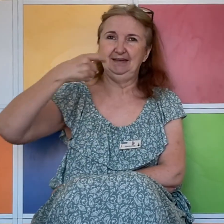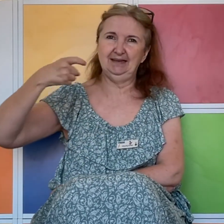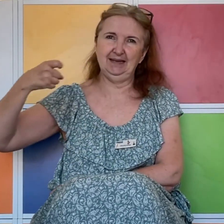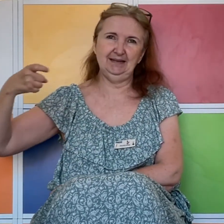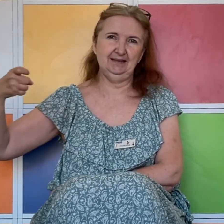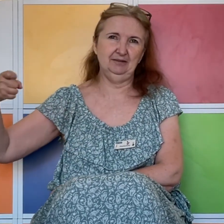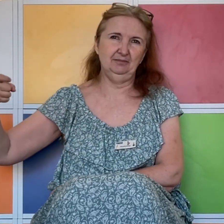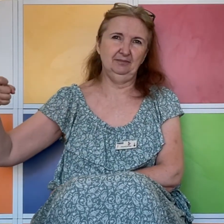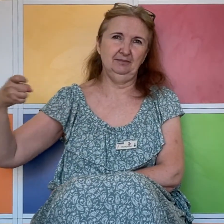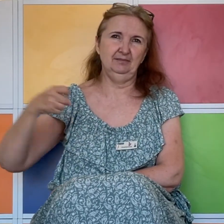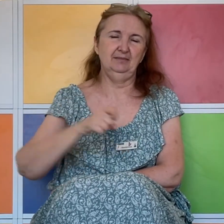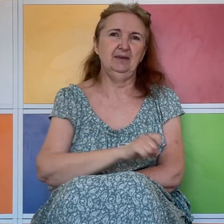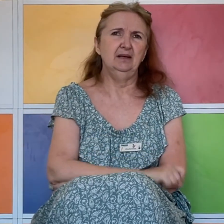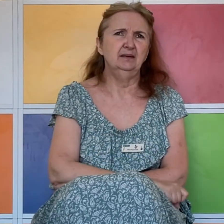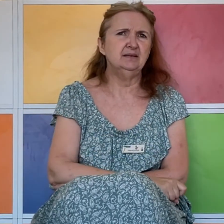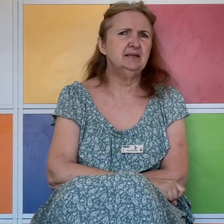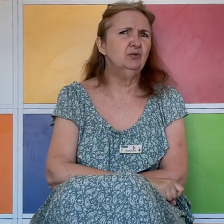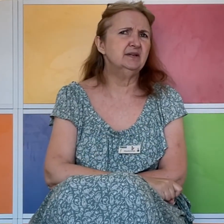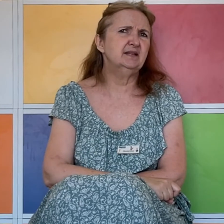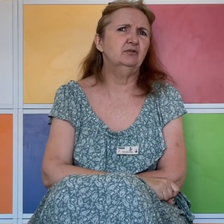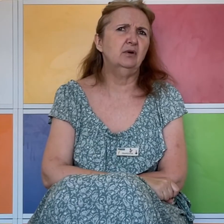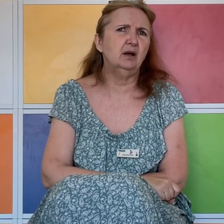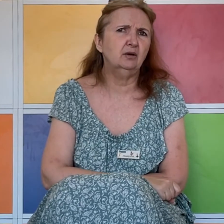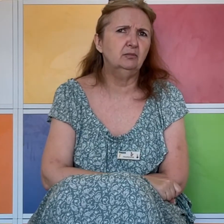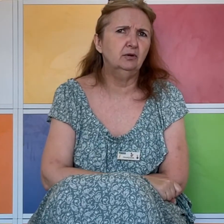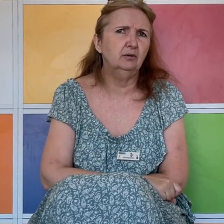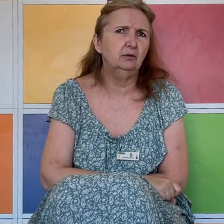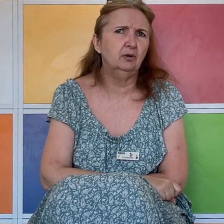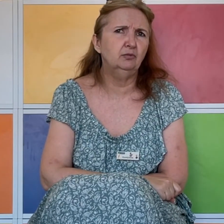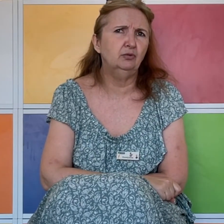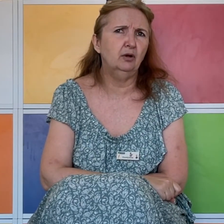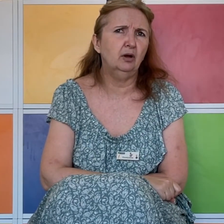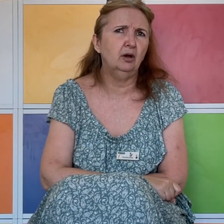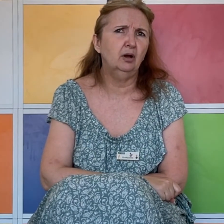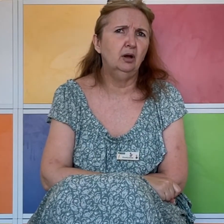Gris. Qu'est qu'il me reste à voir comme couleur ?